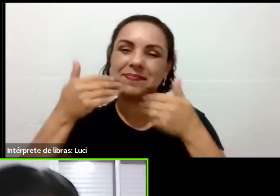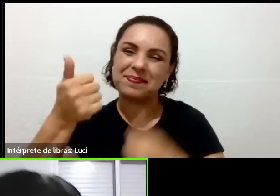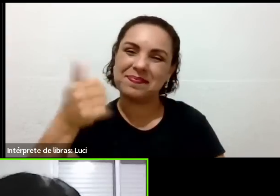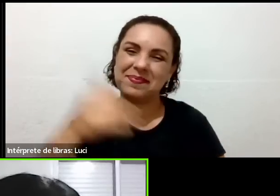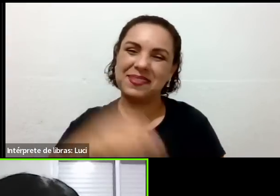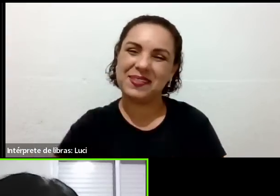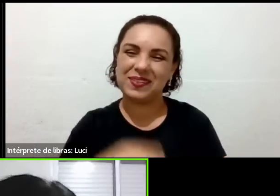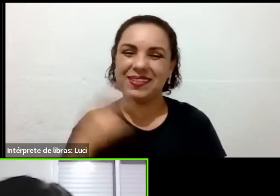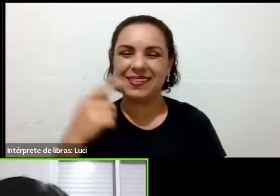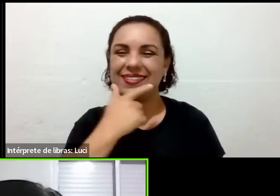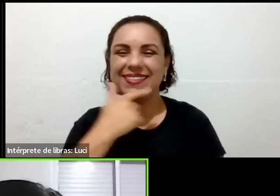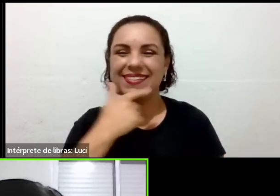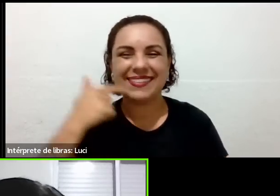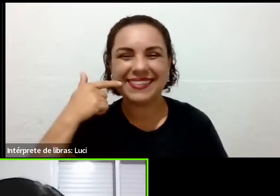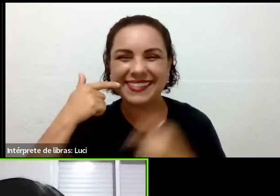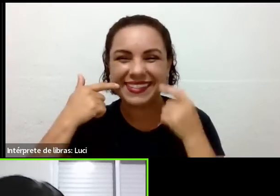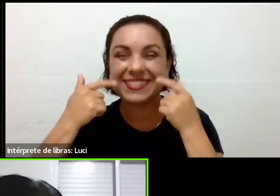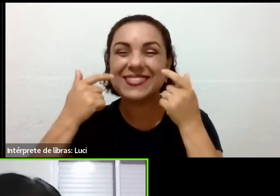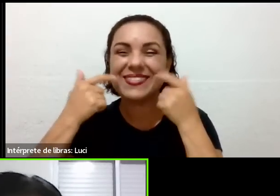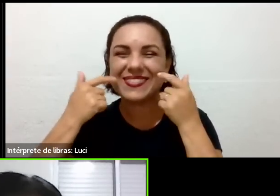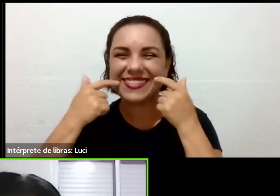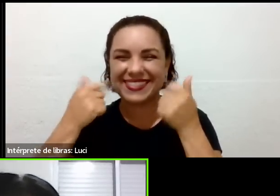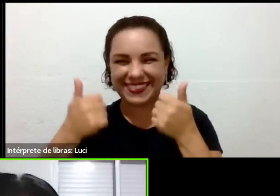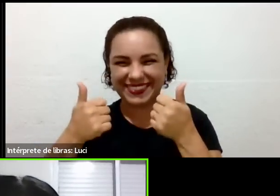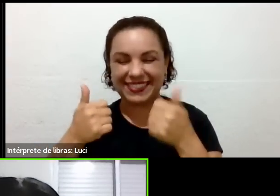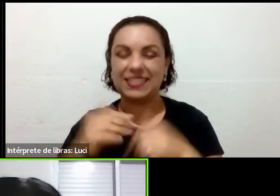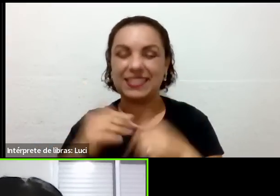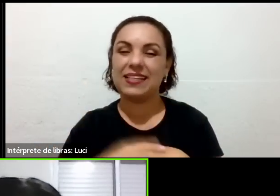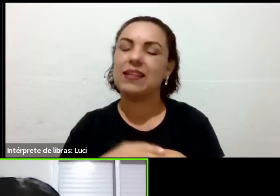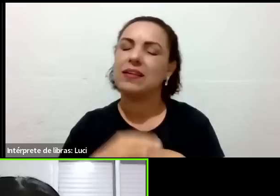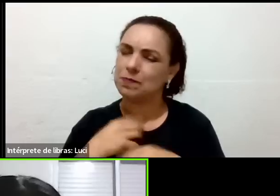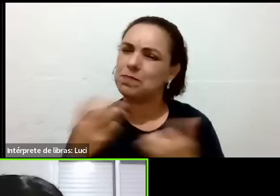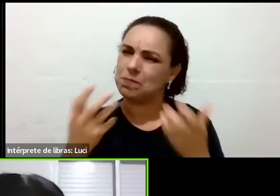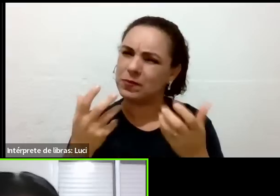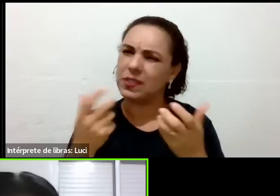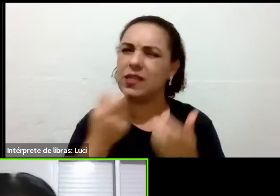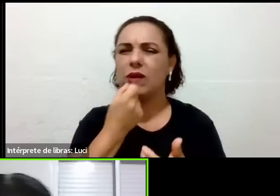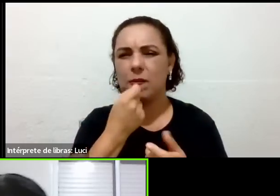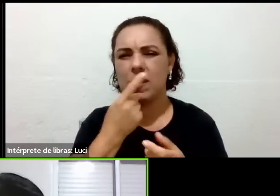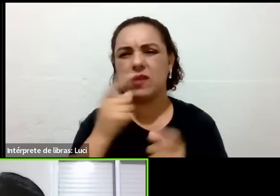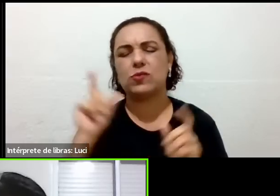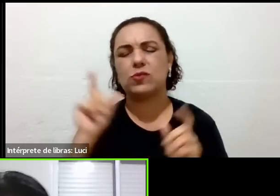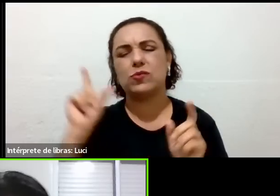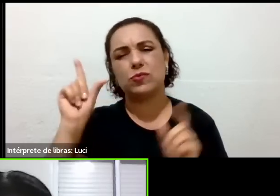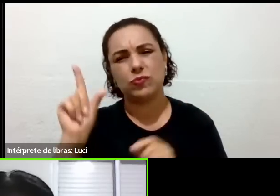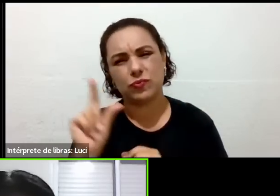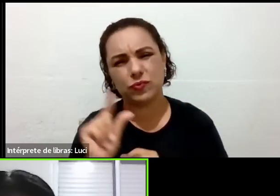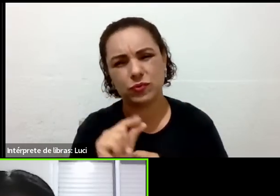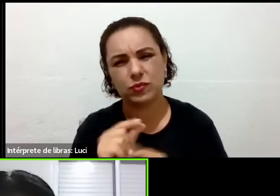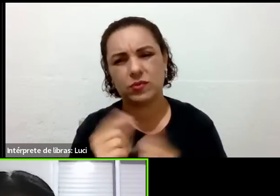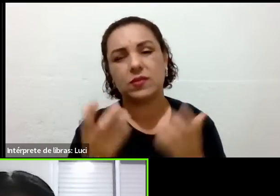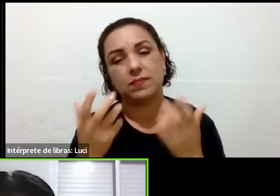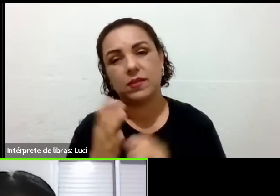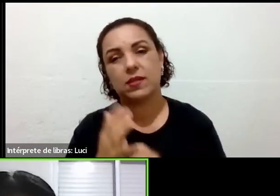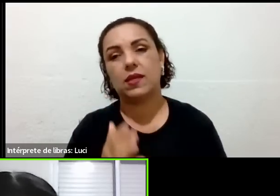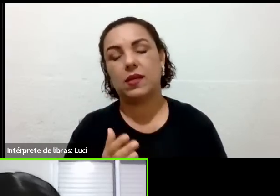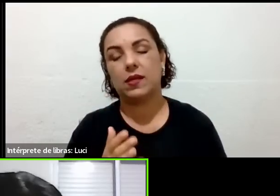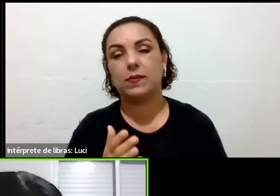É o sorrinho meu, é deixar de ser velho, né? Eu acho que quem mora em Brumadinho, igual a Elane falou, né?